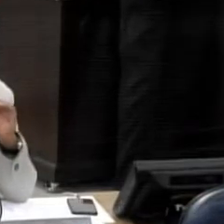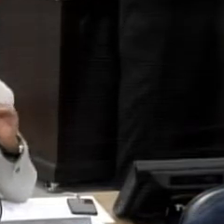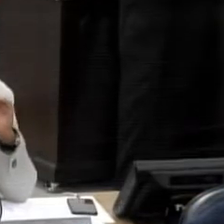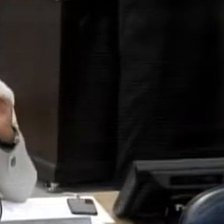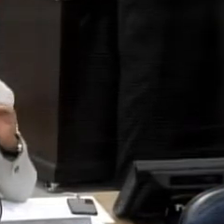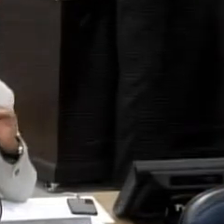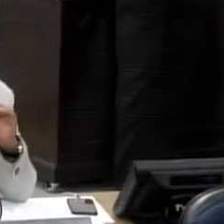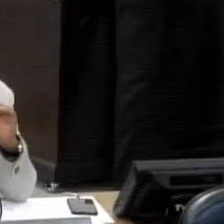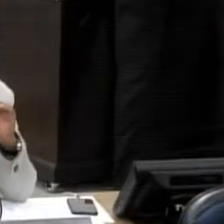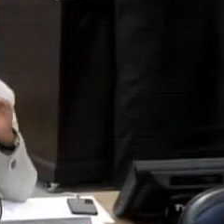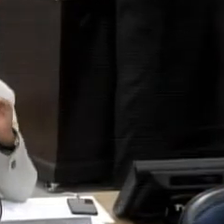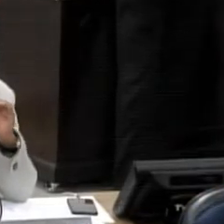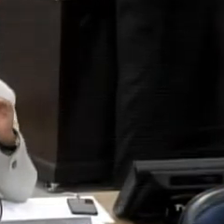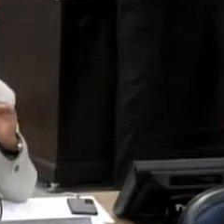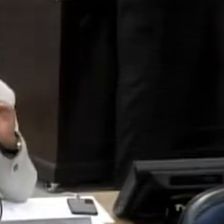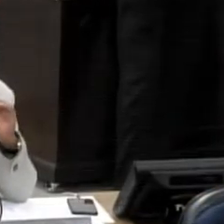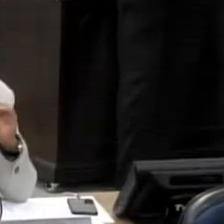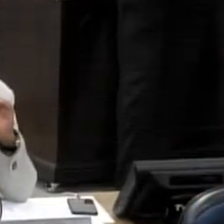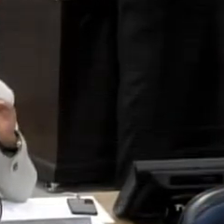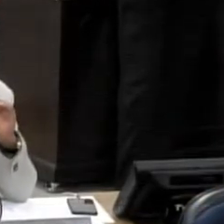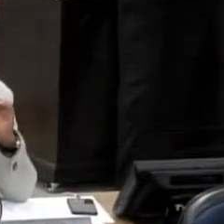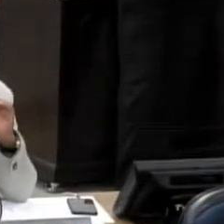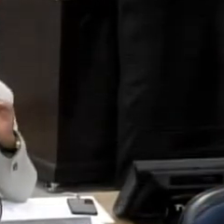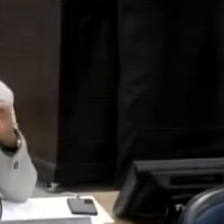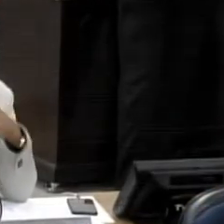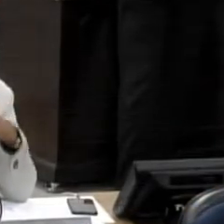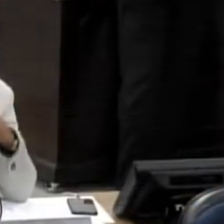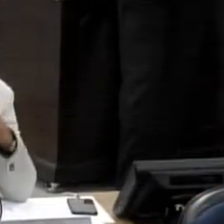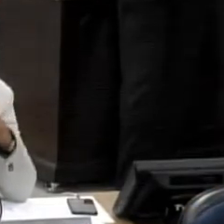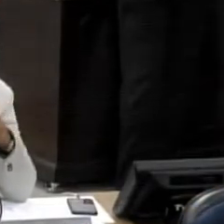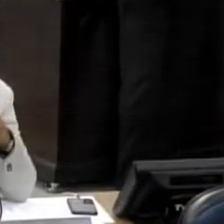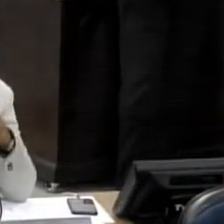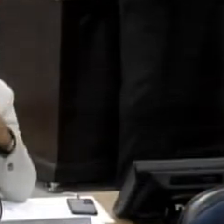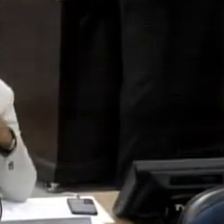milhões de reais para que acontecesse hoje essa inauguração.